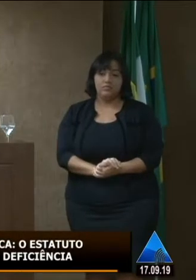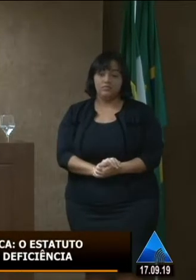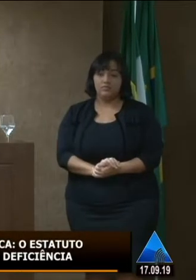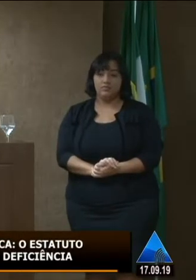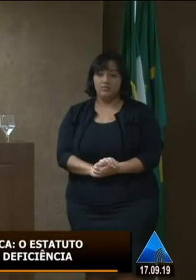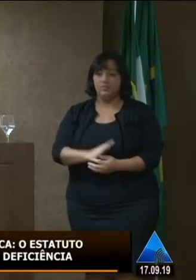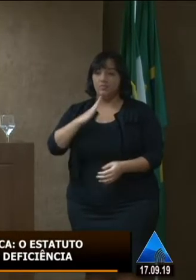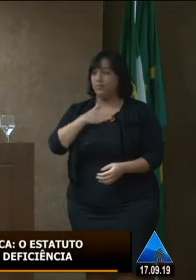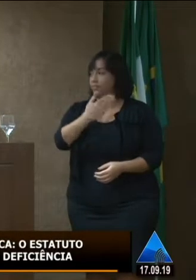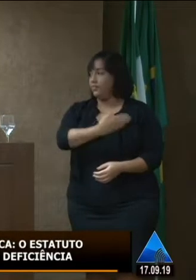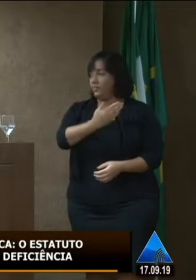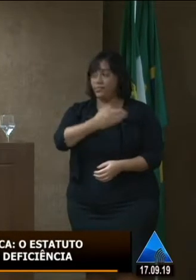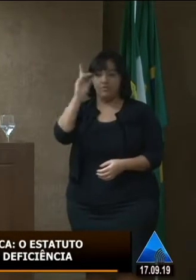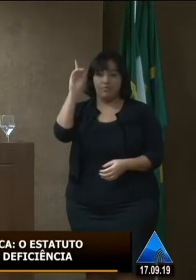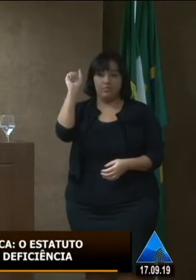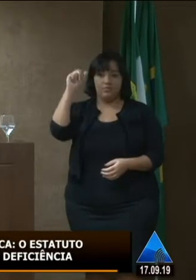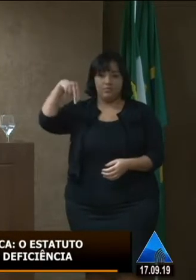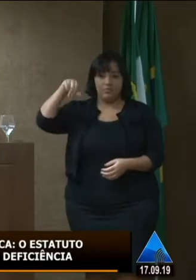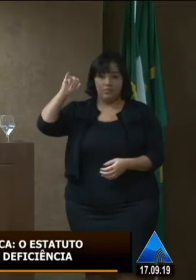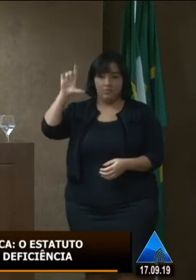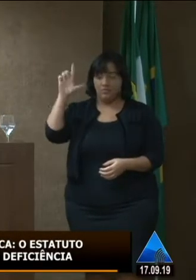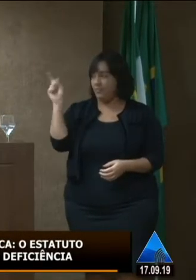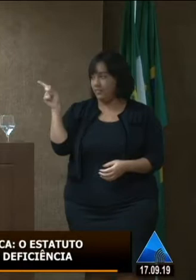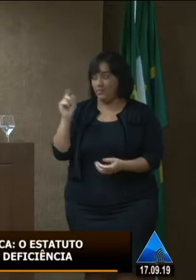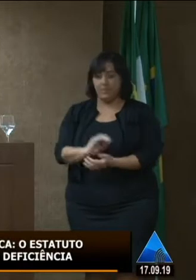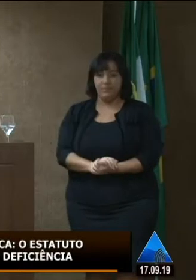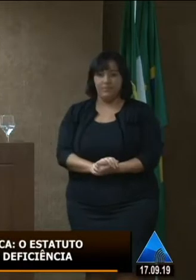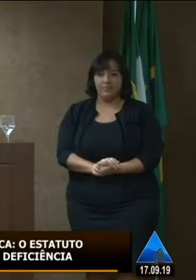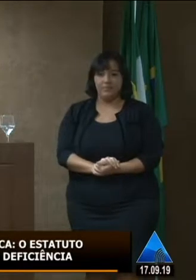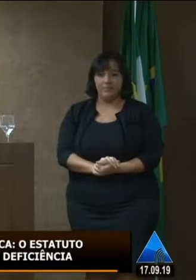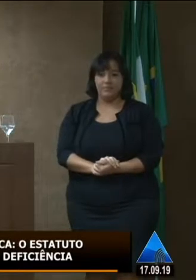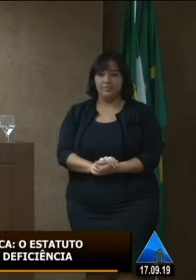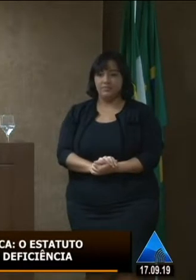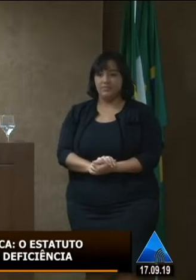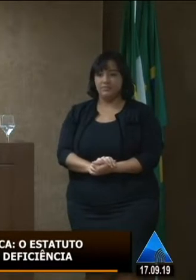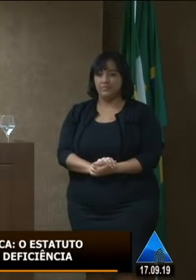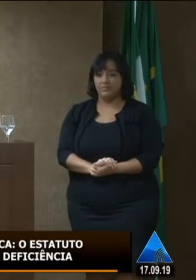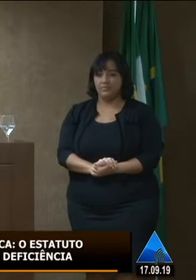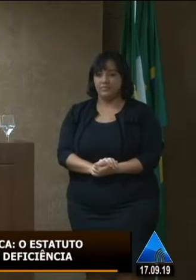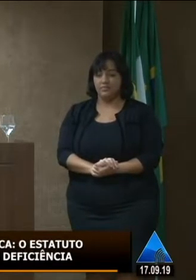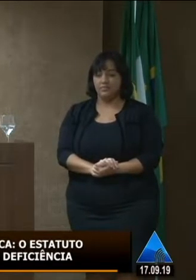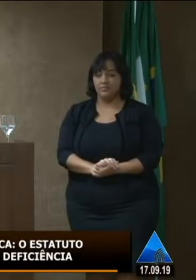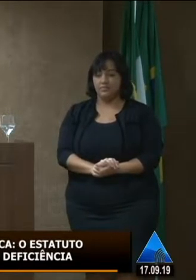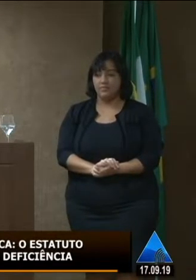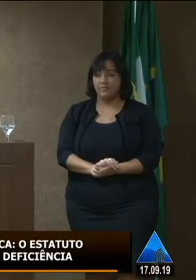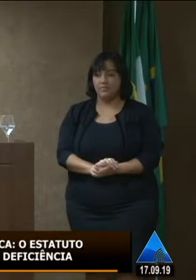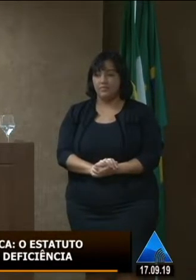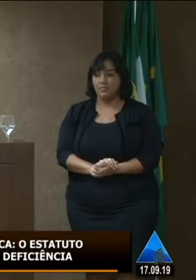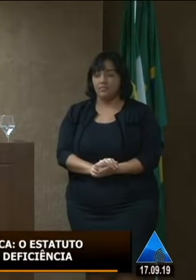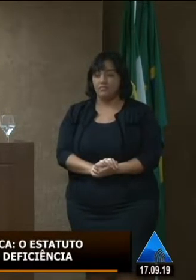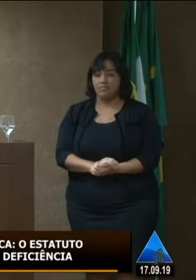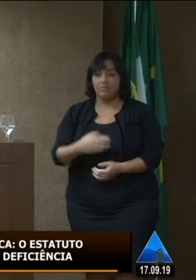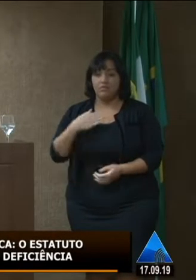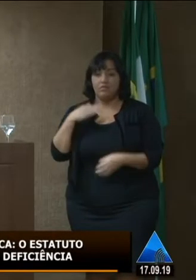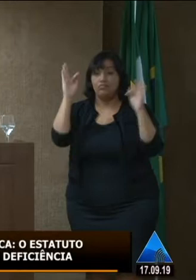meu amigo Daniel Silva Dan tá aqui né que eu fiquei muito feliz quando vi é nesse